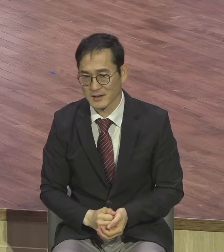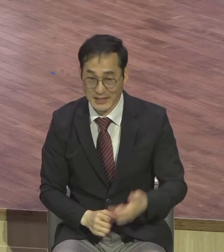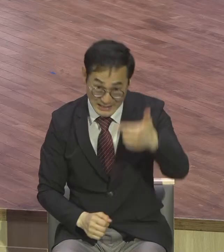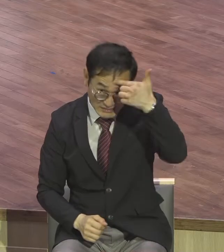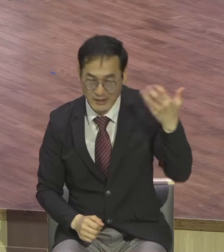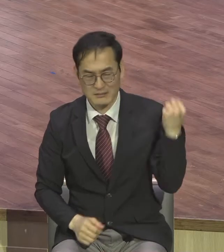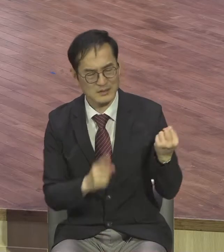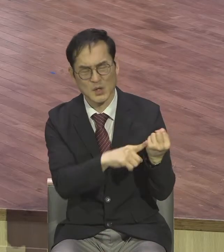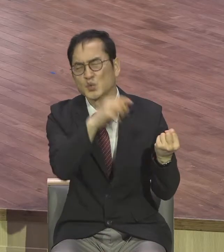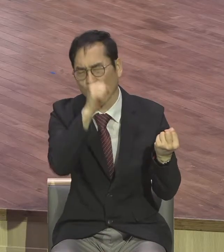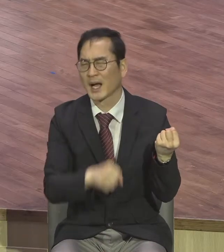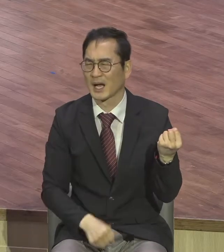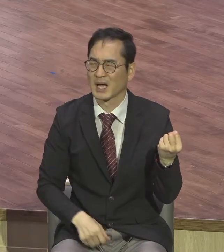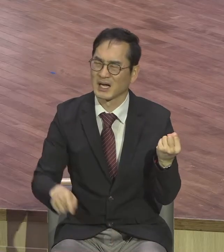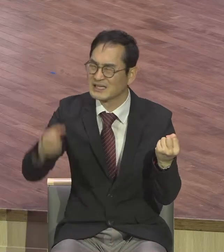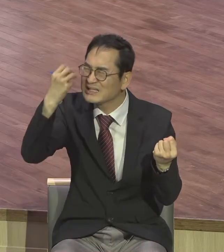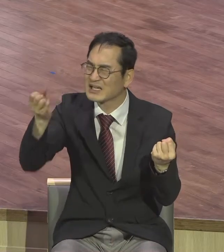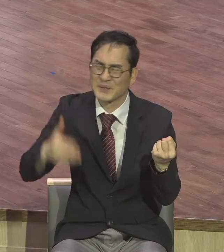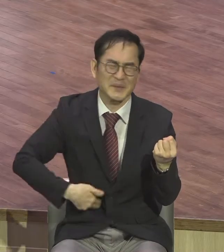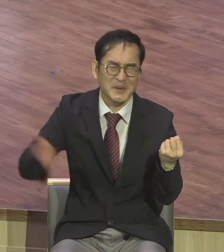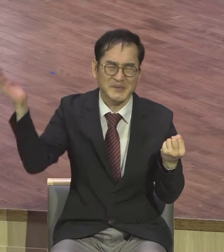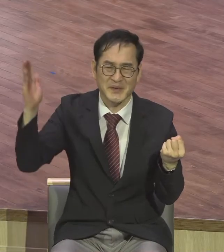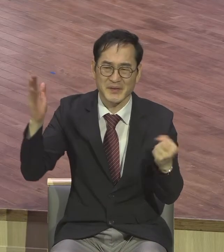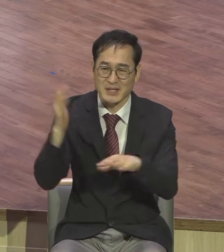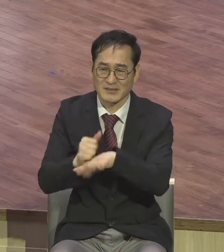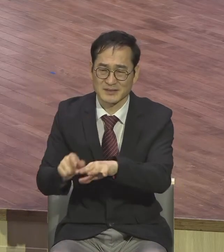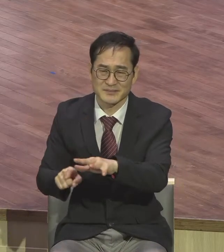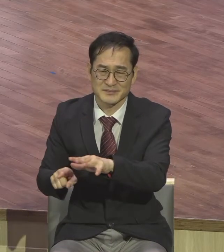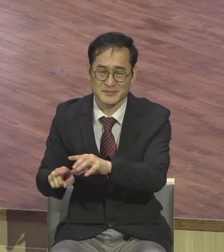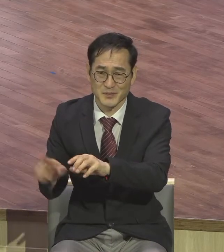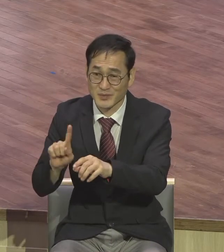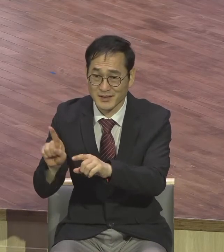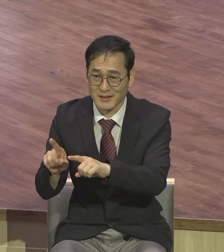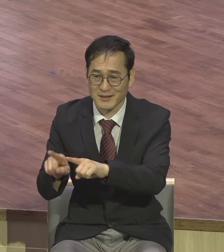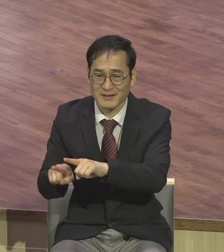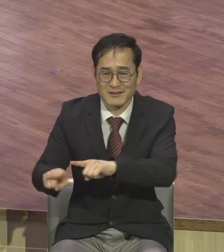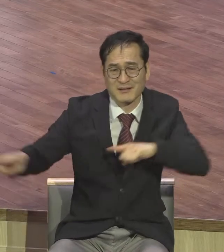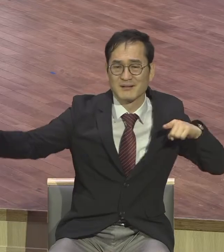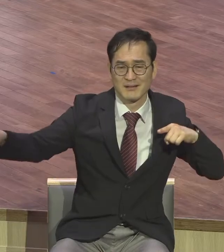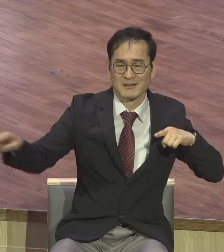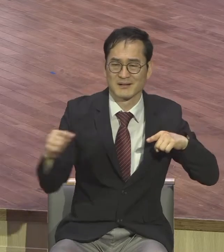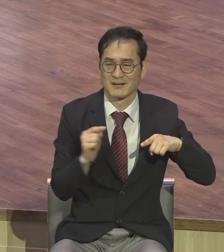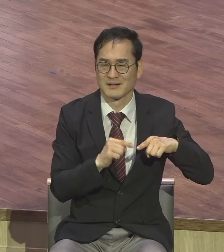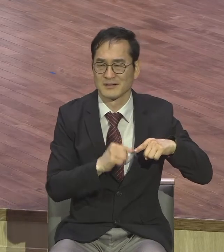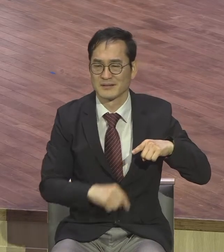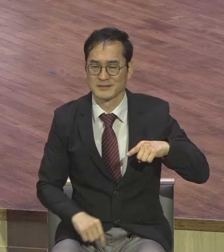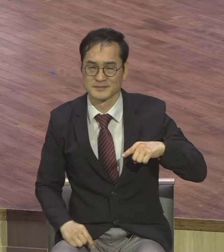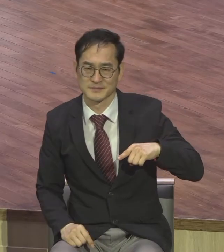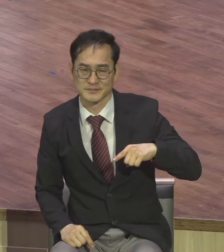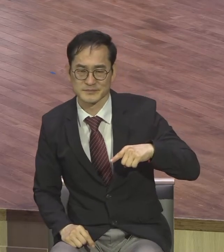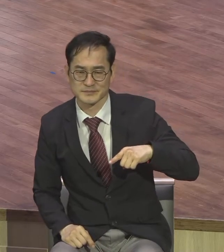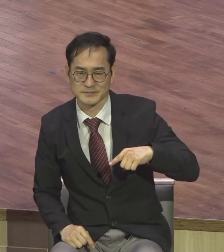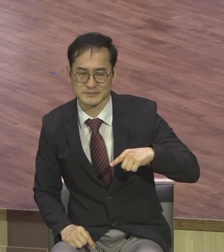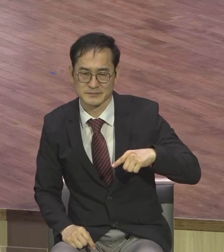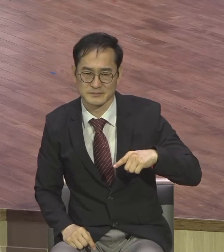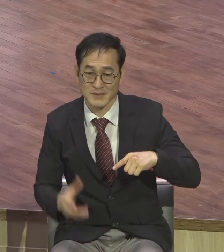전부 다 도퇴되고 수임 받지 못한단 말이에요 빨리빨리 세트를 갖춰라 영계 모든 승돌 영적 잠김 상태에 완전히